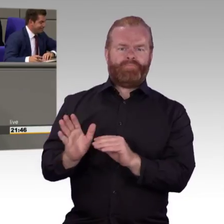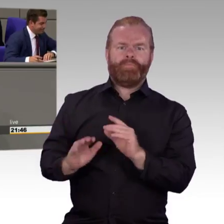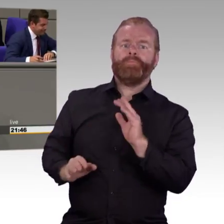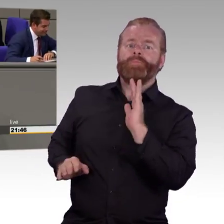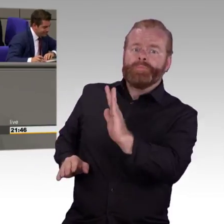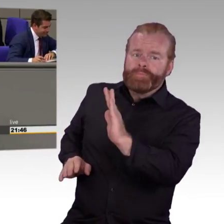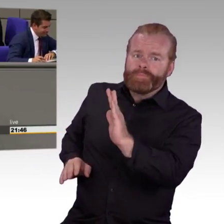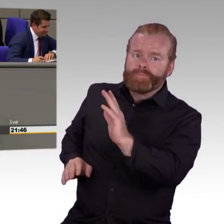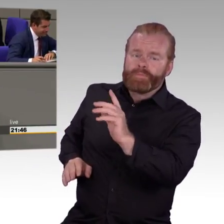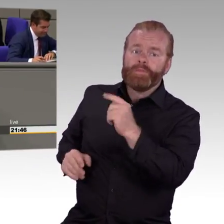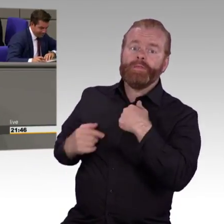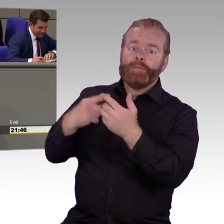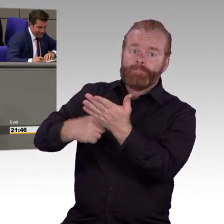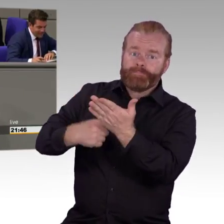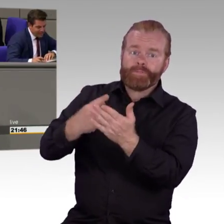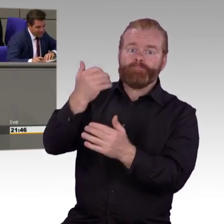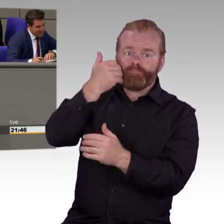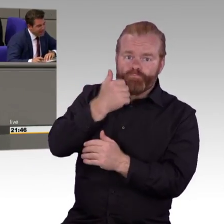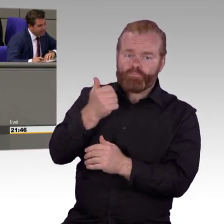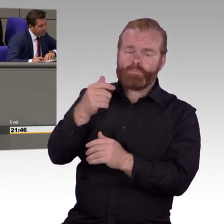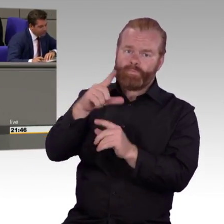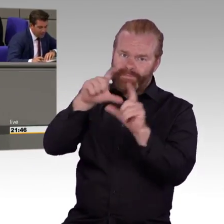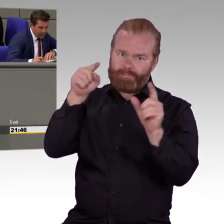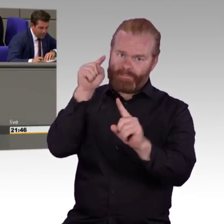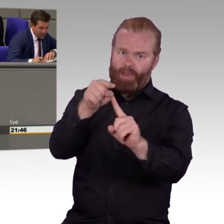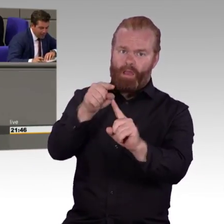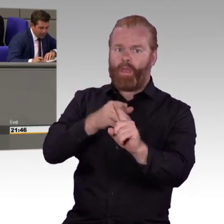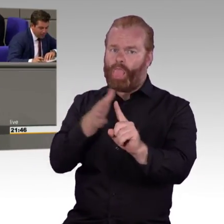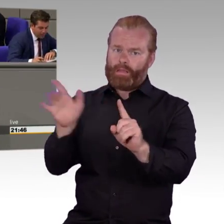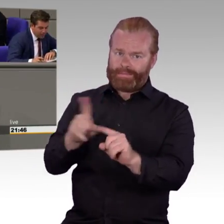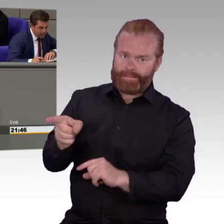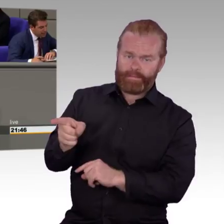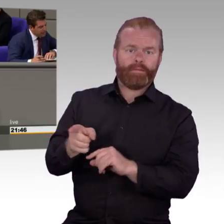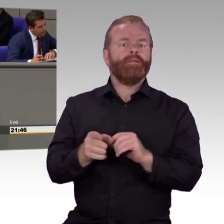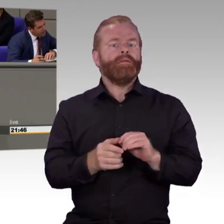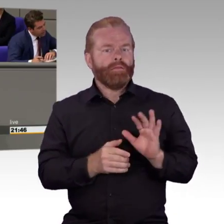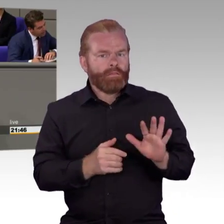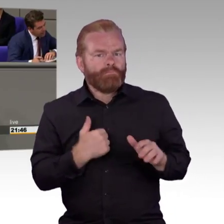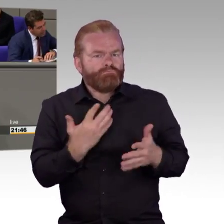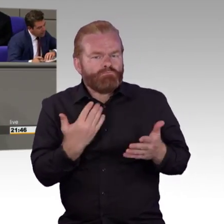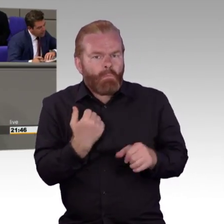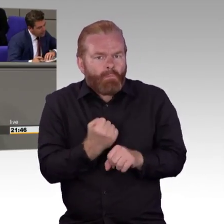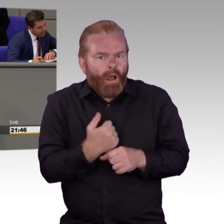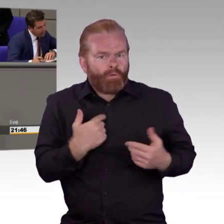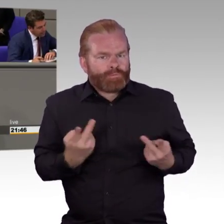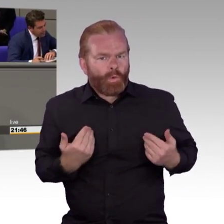müssten wir nämlich nicht über die Förderung von Asylbewerbern im laufenden Verfahren reden. Also tun Sie nicht nur